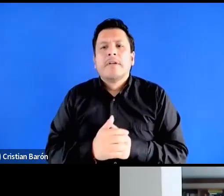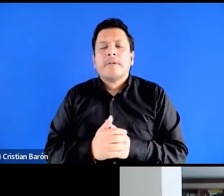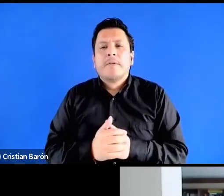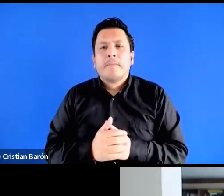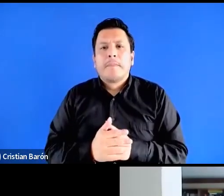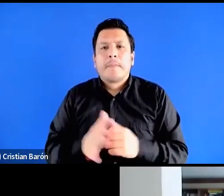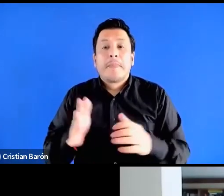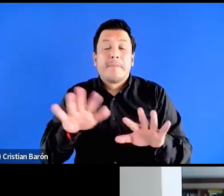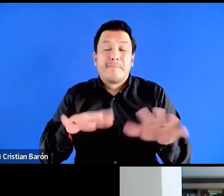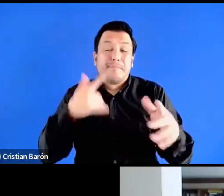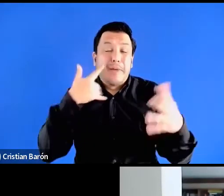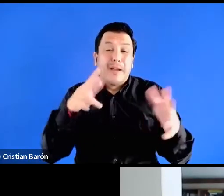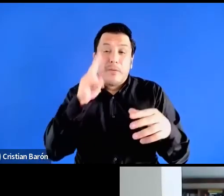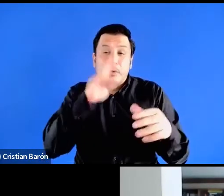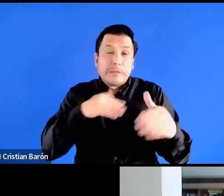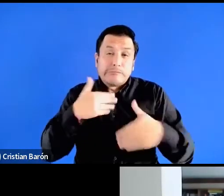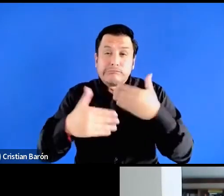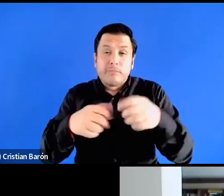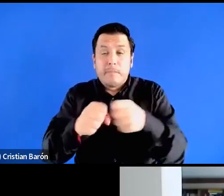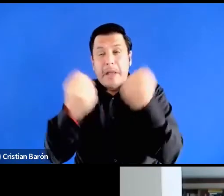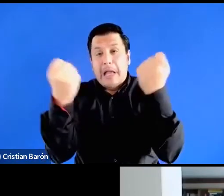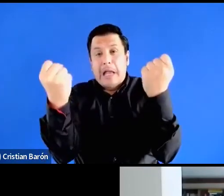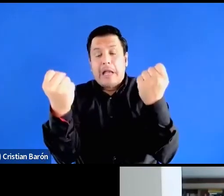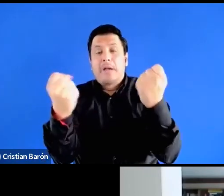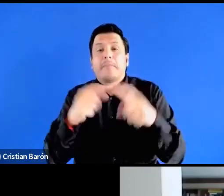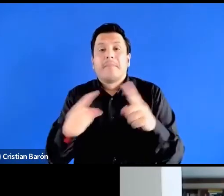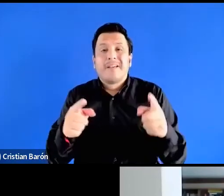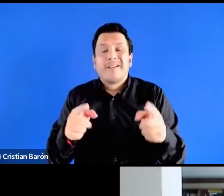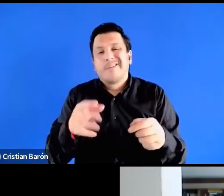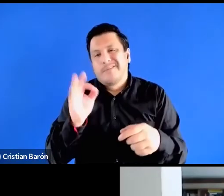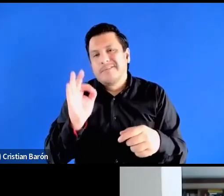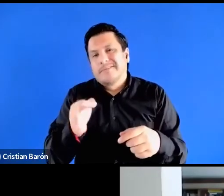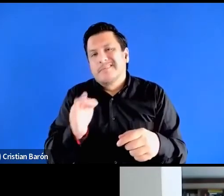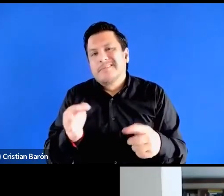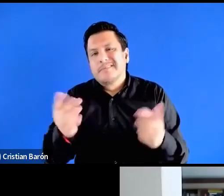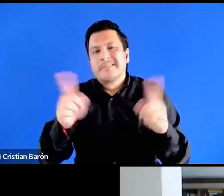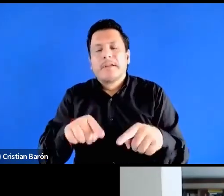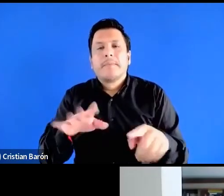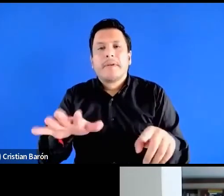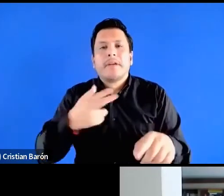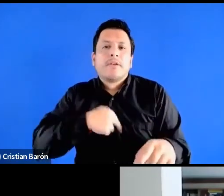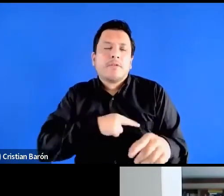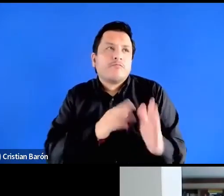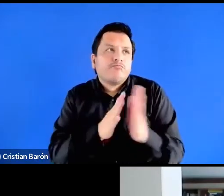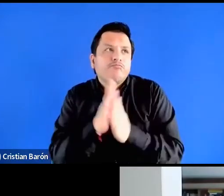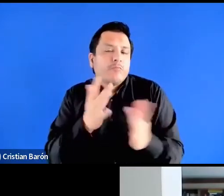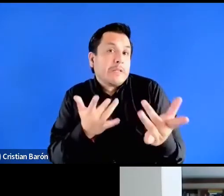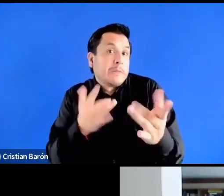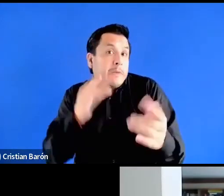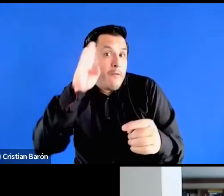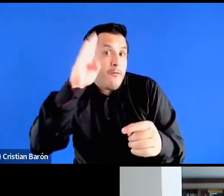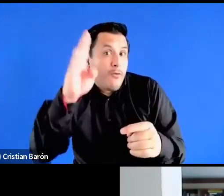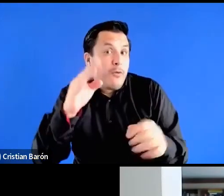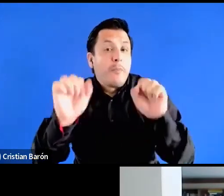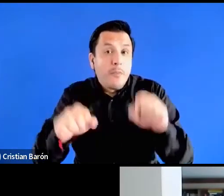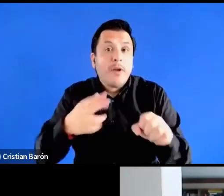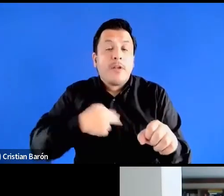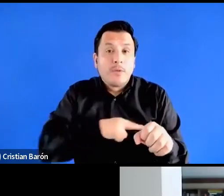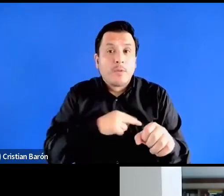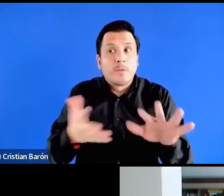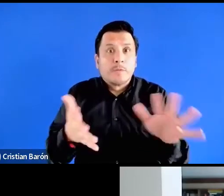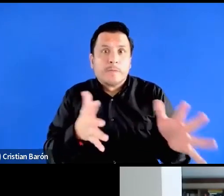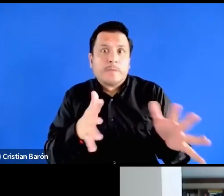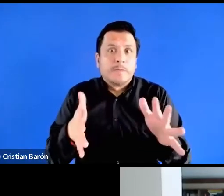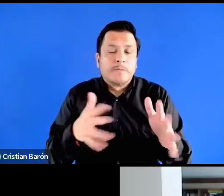quebrado pero que siempre también esperanzado en algo que va a pasar y que estamos siempre al borde